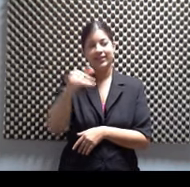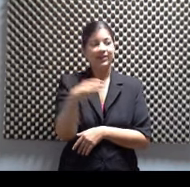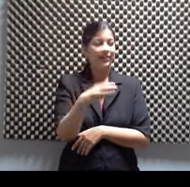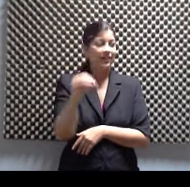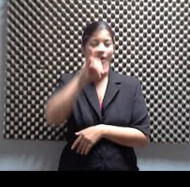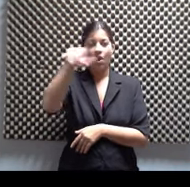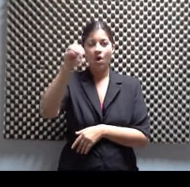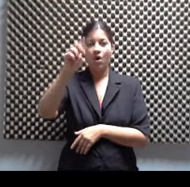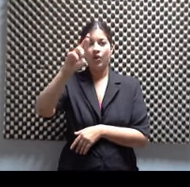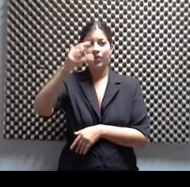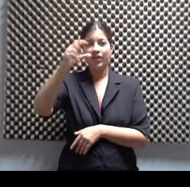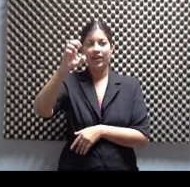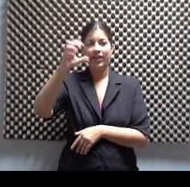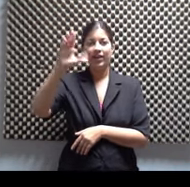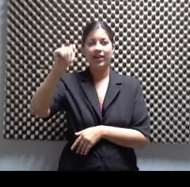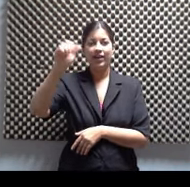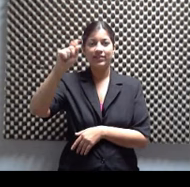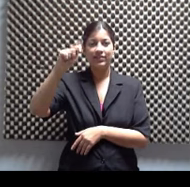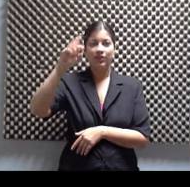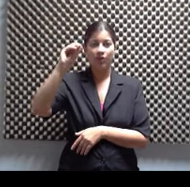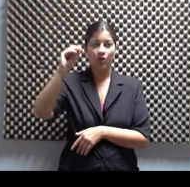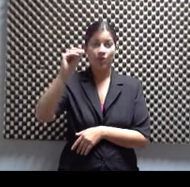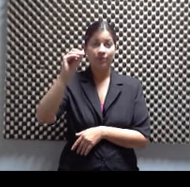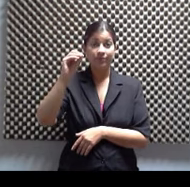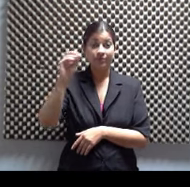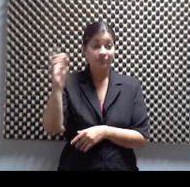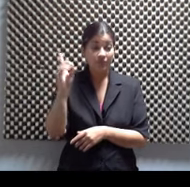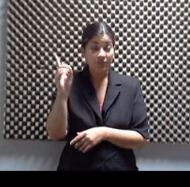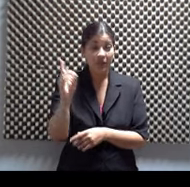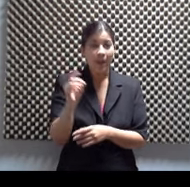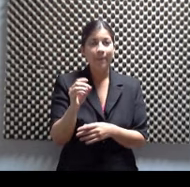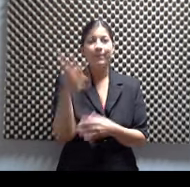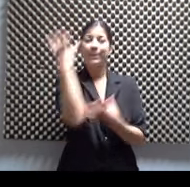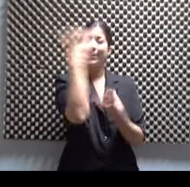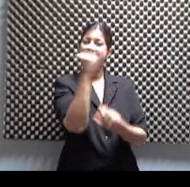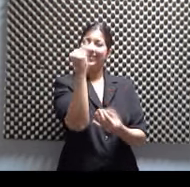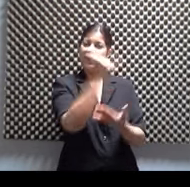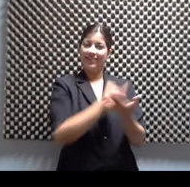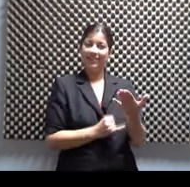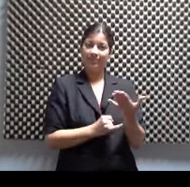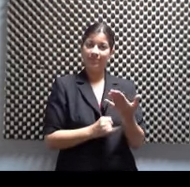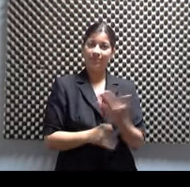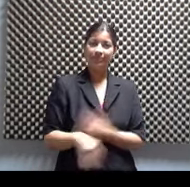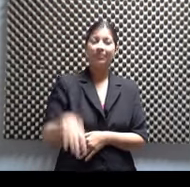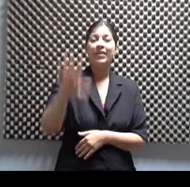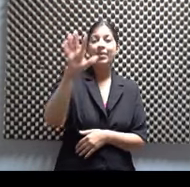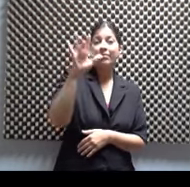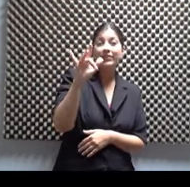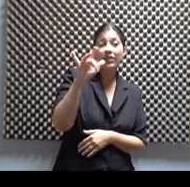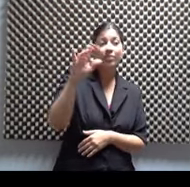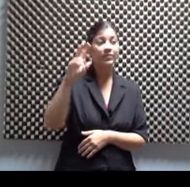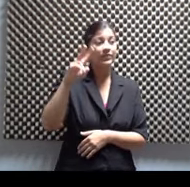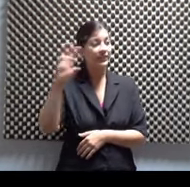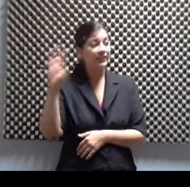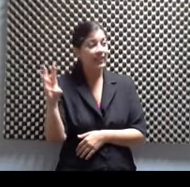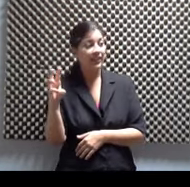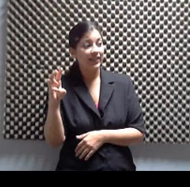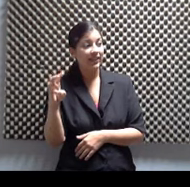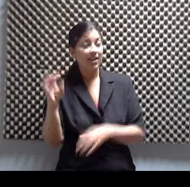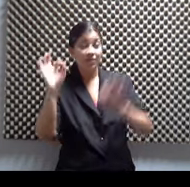presenta en Bellas Artes desde el 25 de enero al 3 de febrero. Más teatros, más teatros. Qué bien. Así que ya saben,